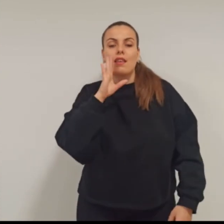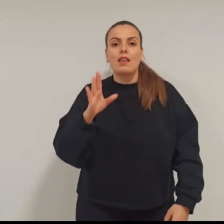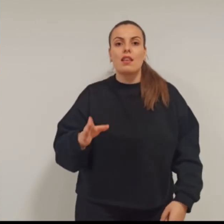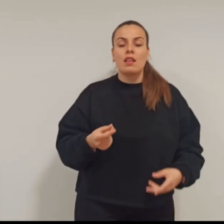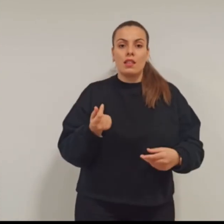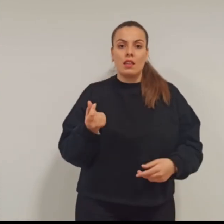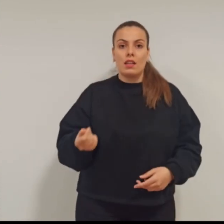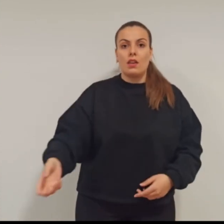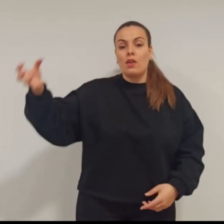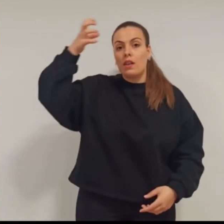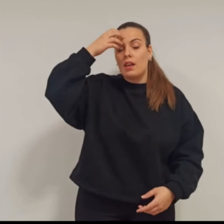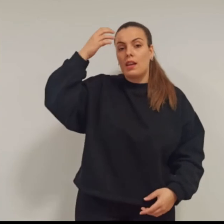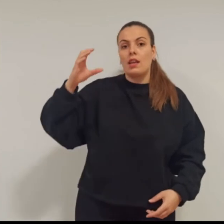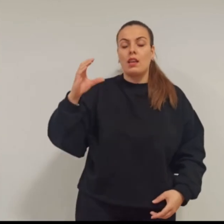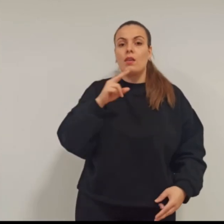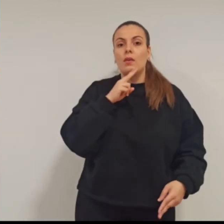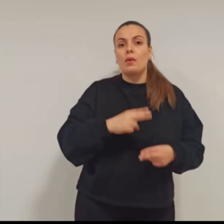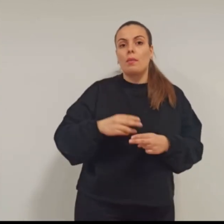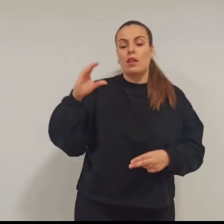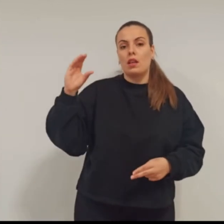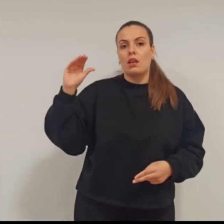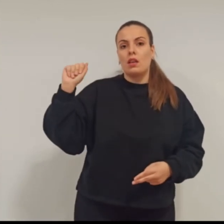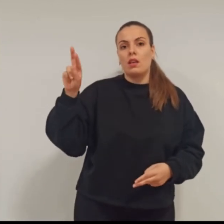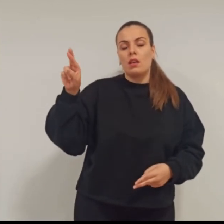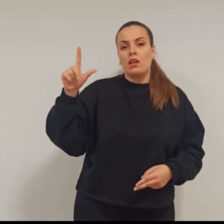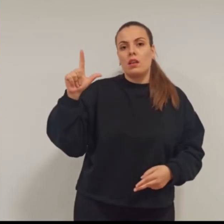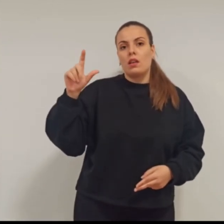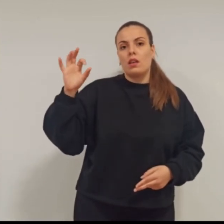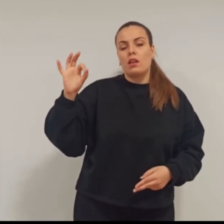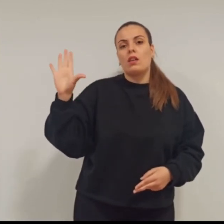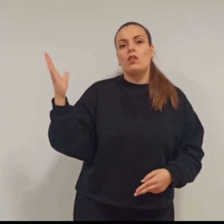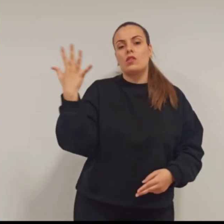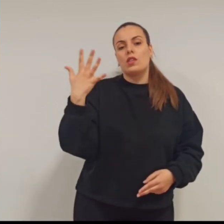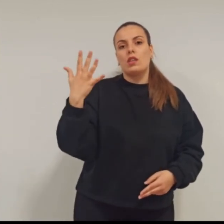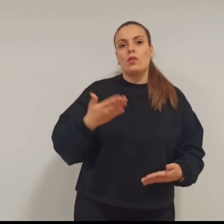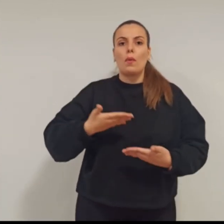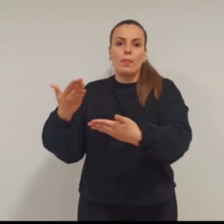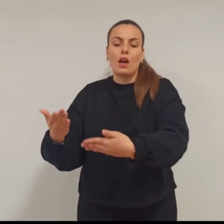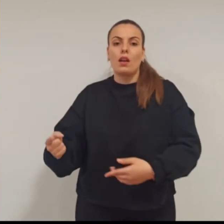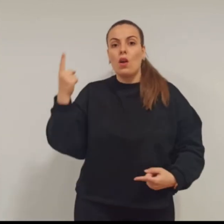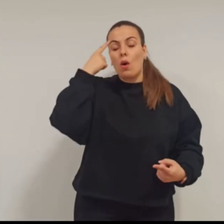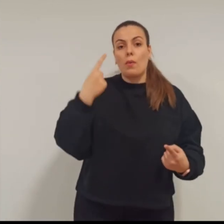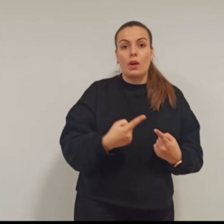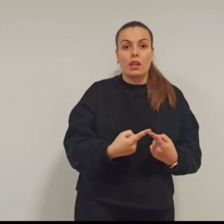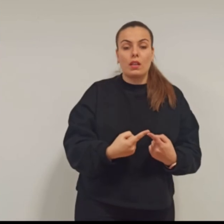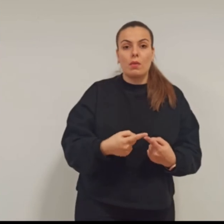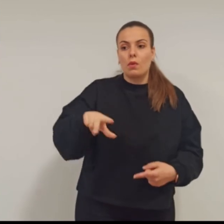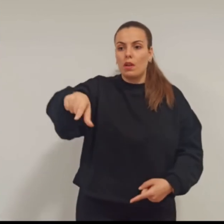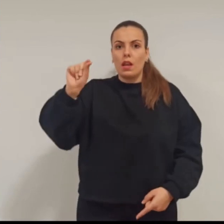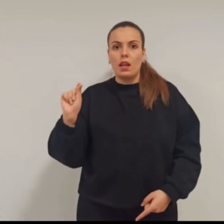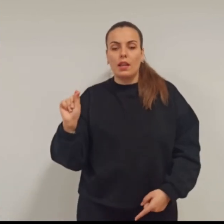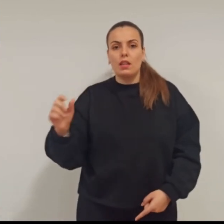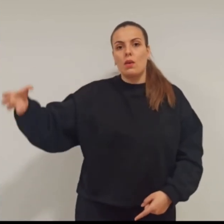Nombre, Carlos, C-A-R-L-O-S-5, Da. Objetivo, Elección,